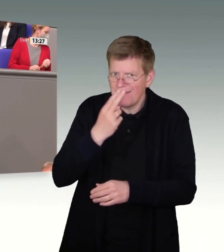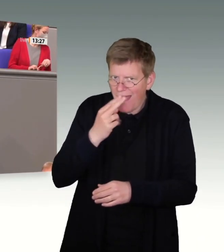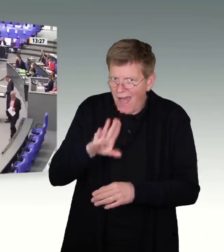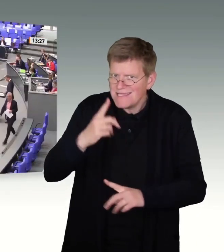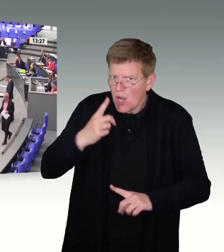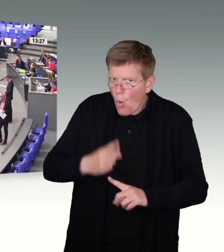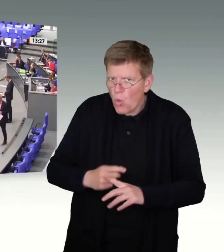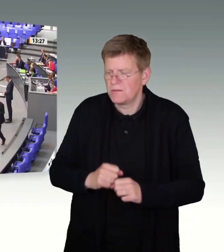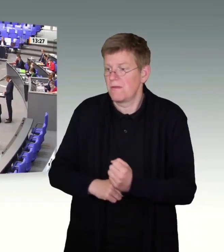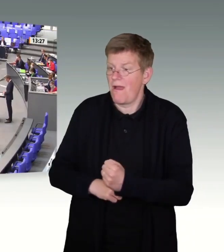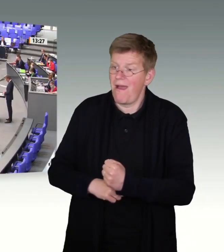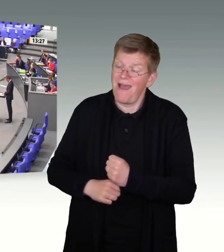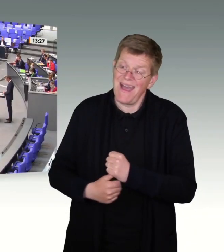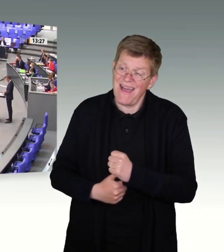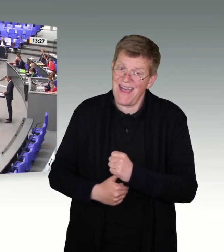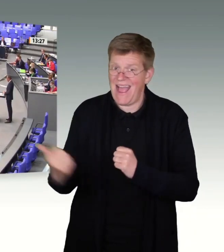Grund.